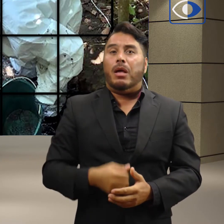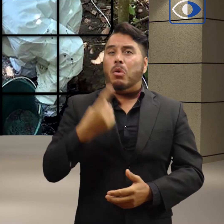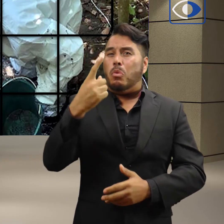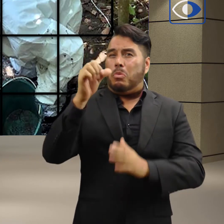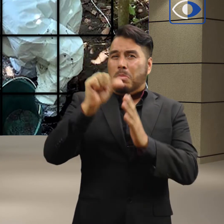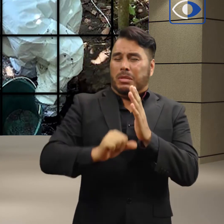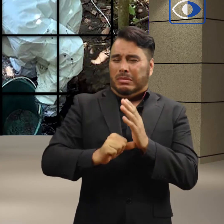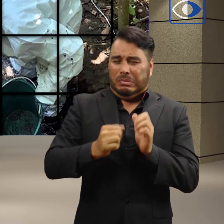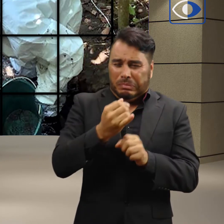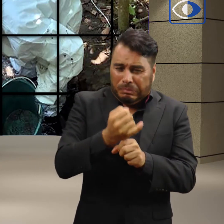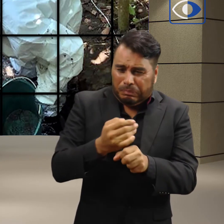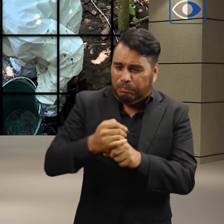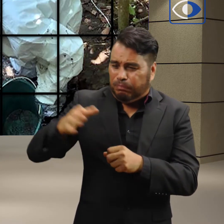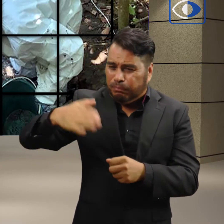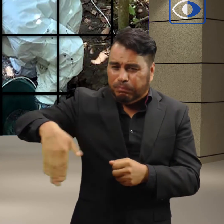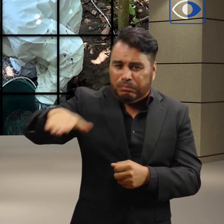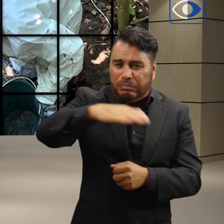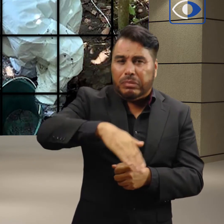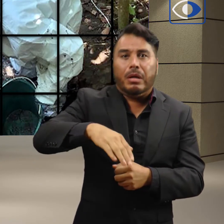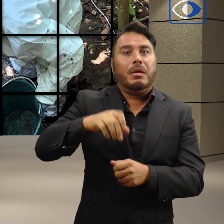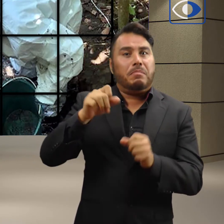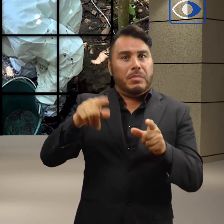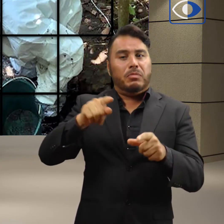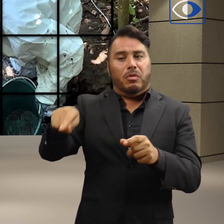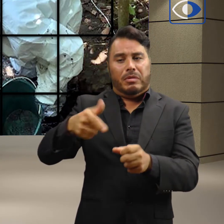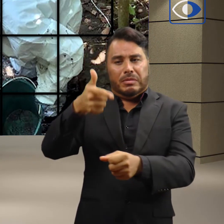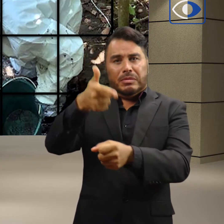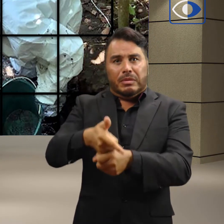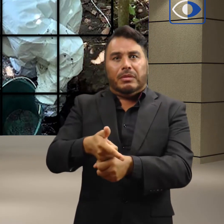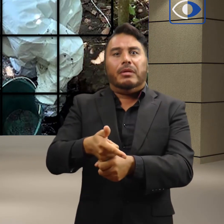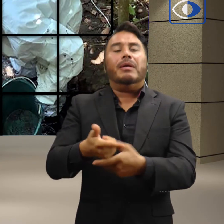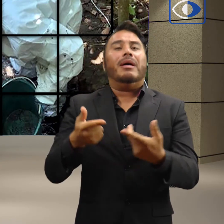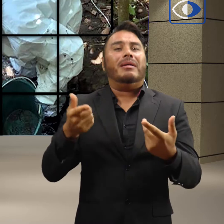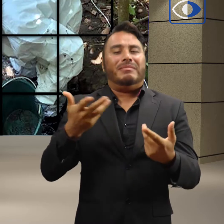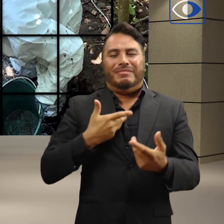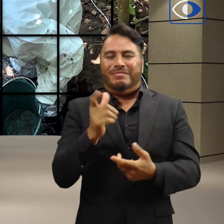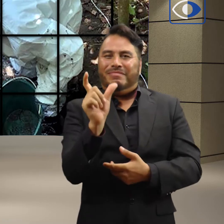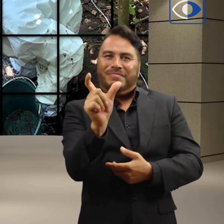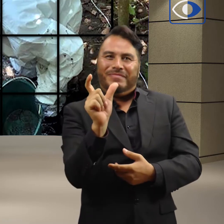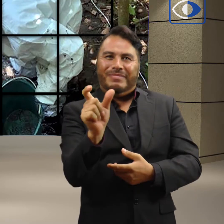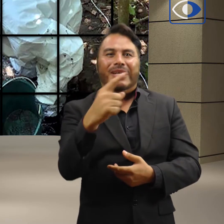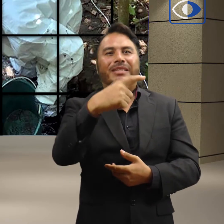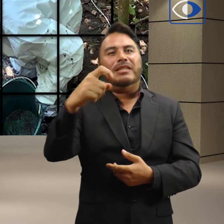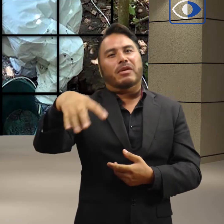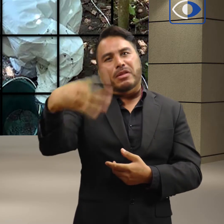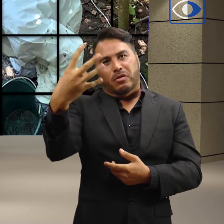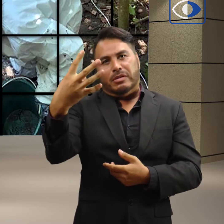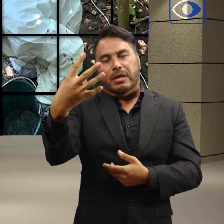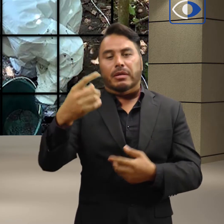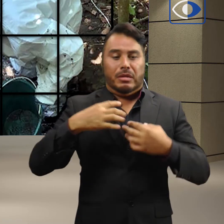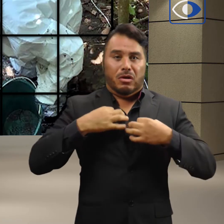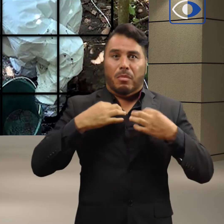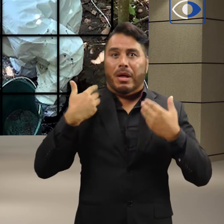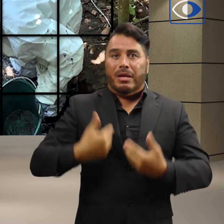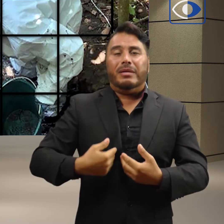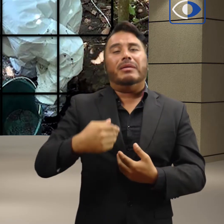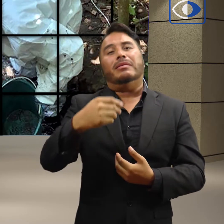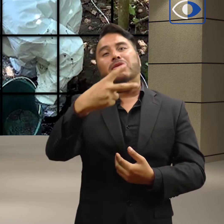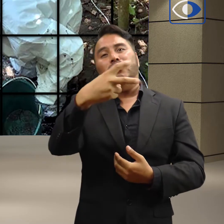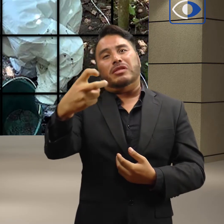En un mes de búsqueda han sido también hallados en el lugar, 114 identificaciones y 200 prendas de vestir,